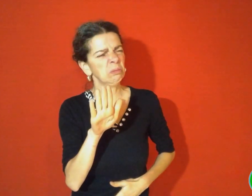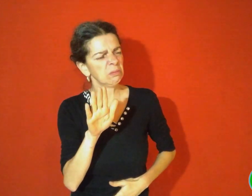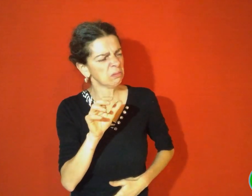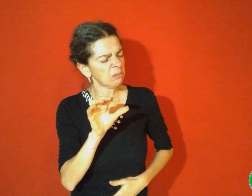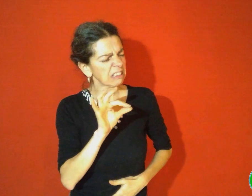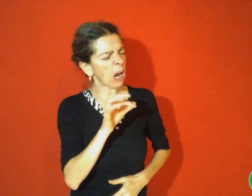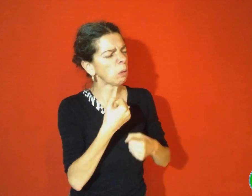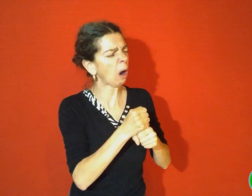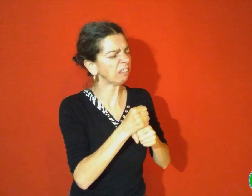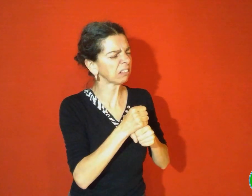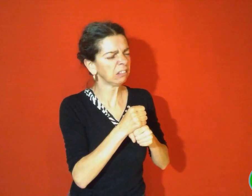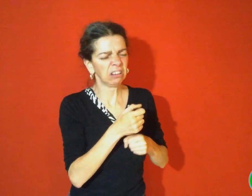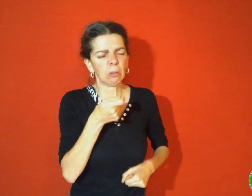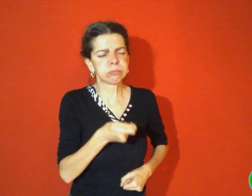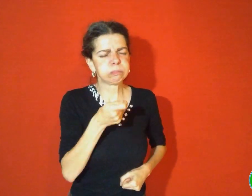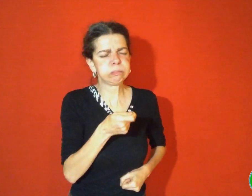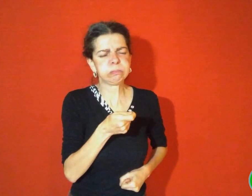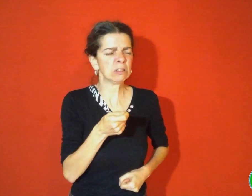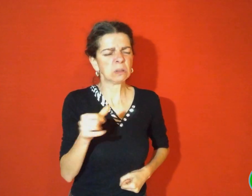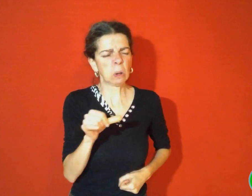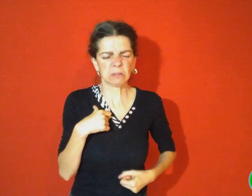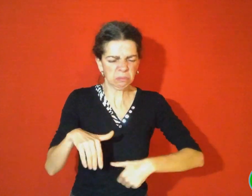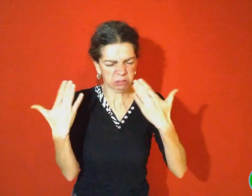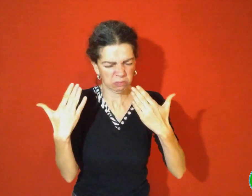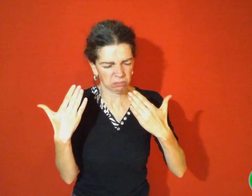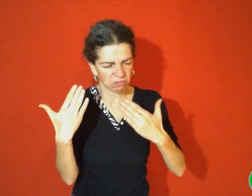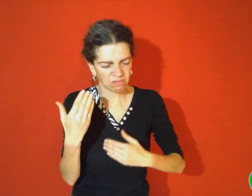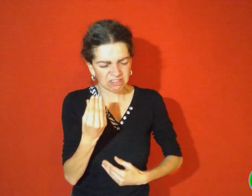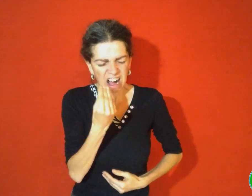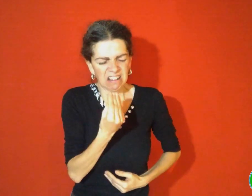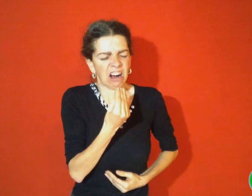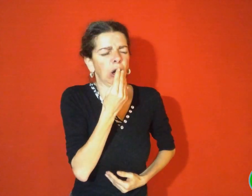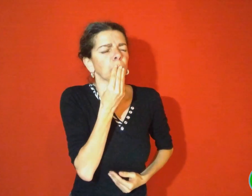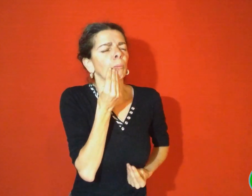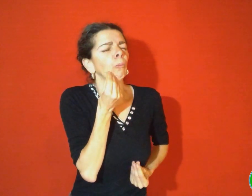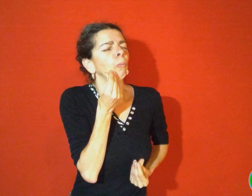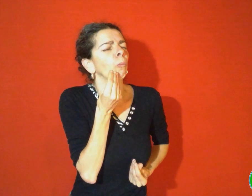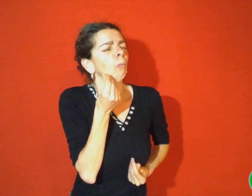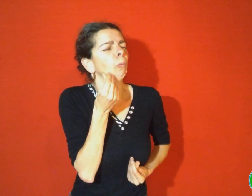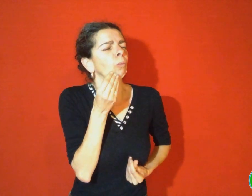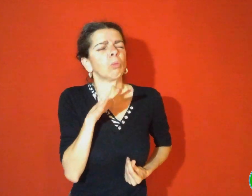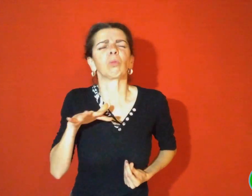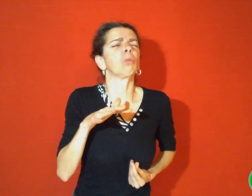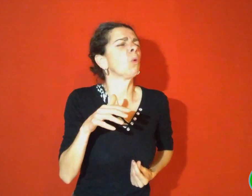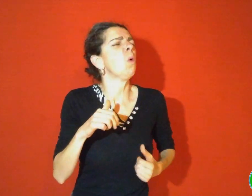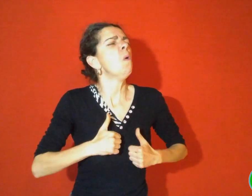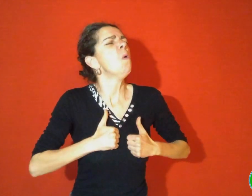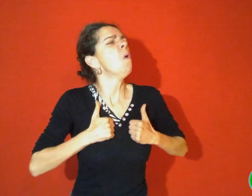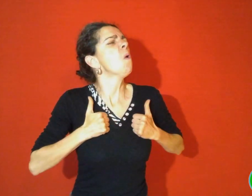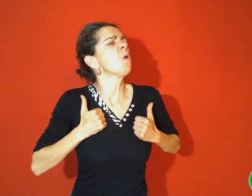Cric-crac, croquetout ! Avec du sel et du poivre, en friture ou en ragoût, les ogres trouvent les